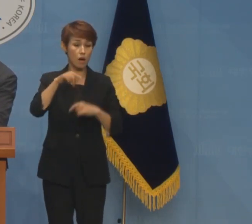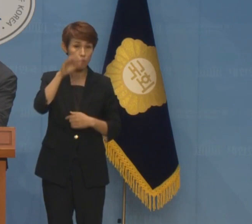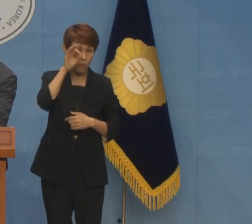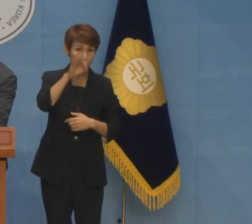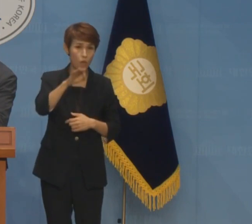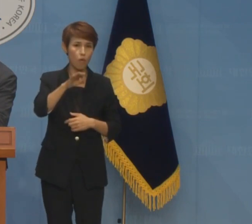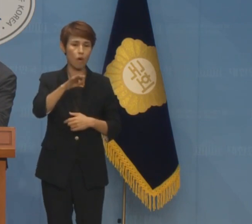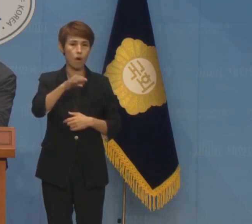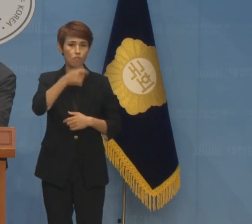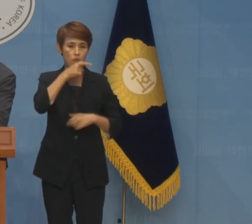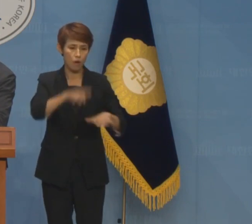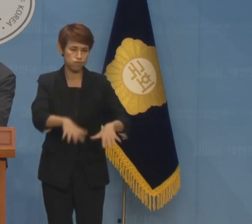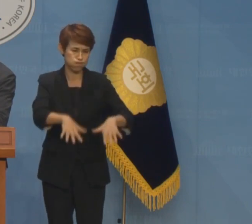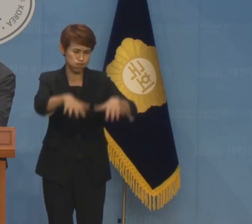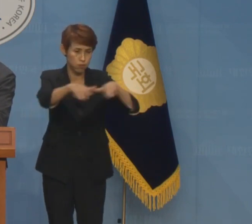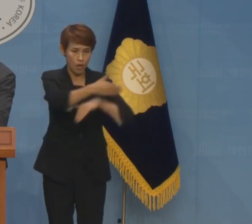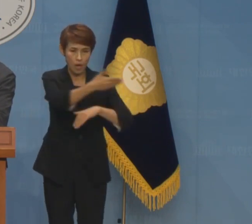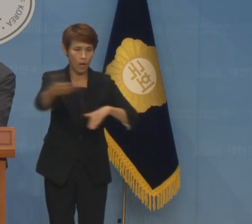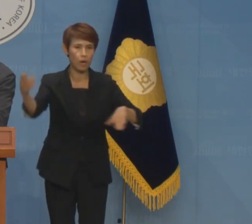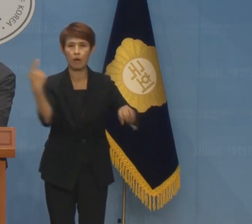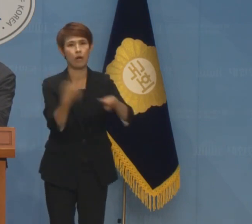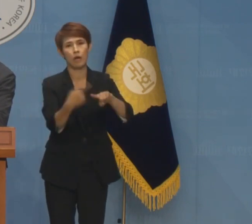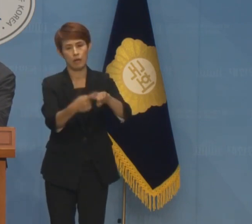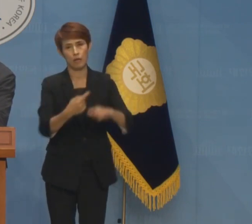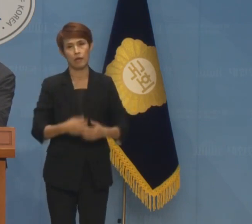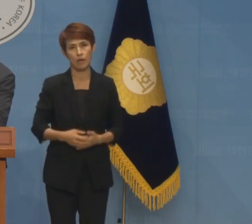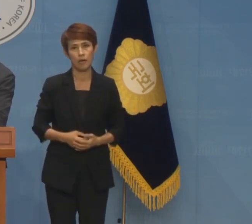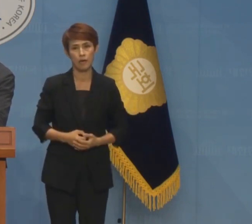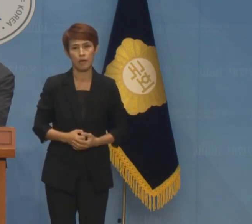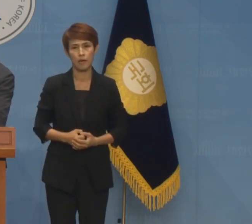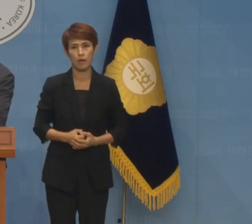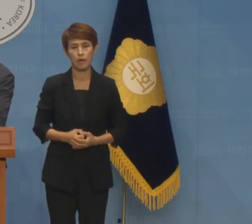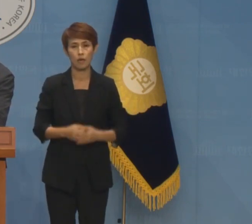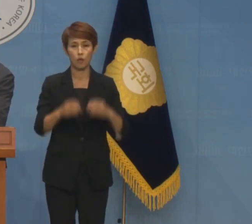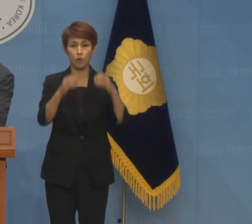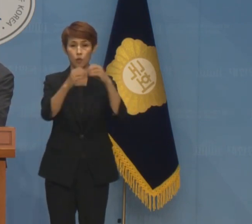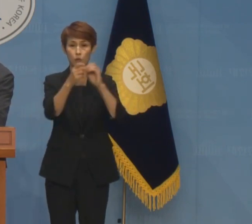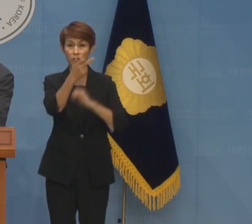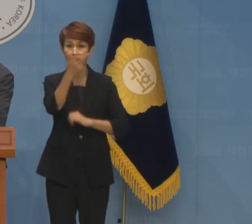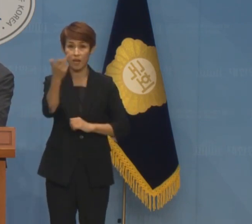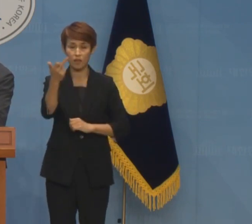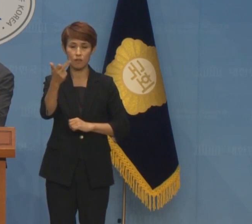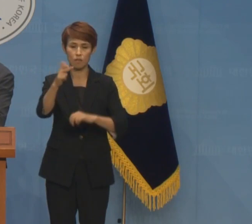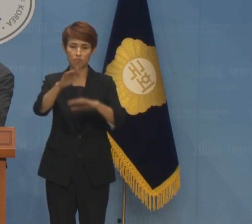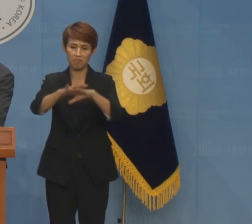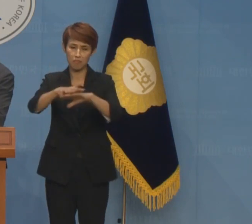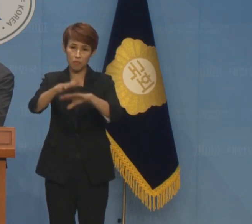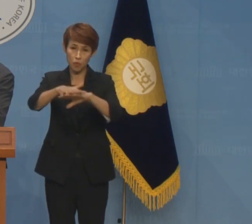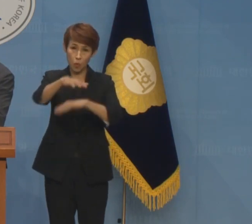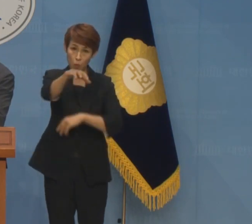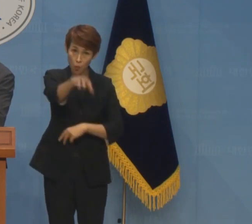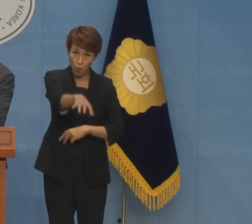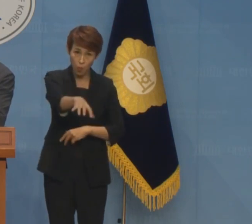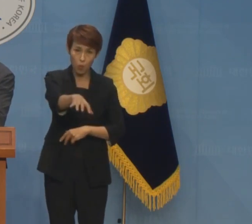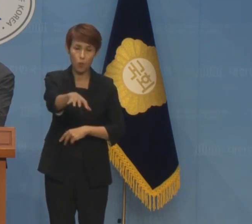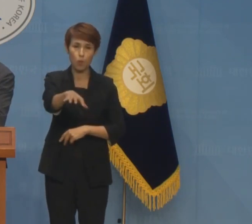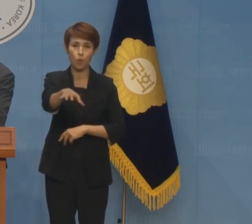변한 그런 정도의 상황이고요. 그리고 논산 그 농경지와 그리고 금산의